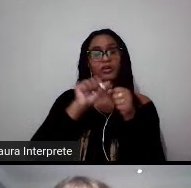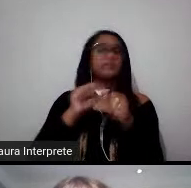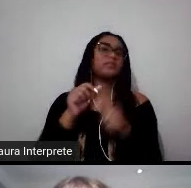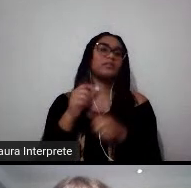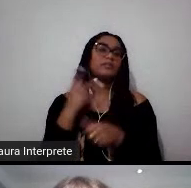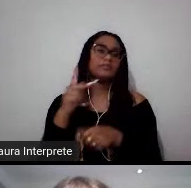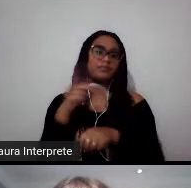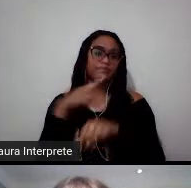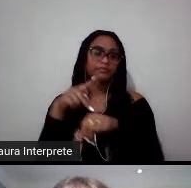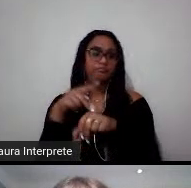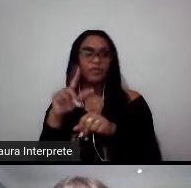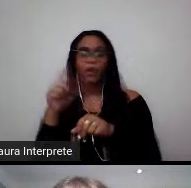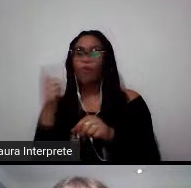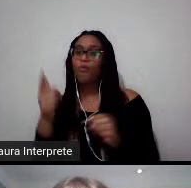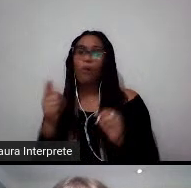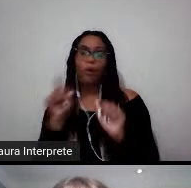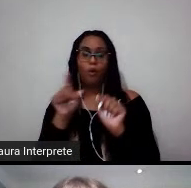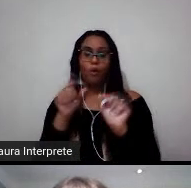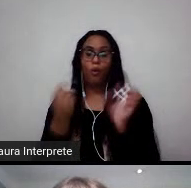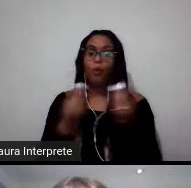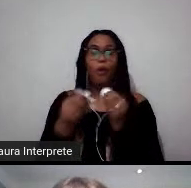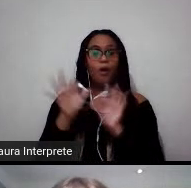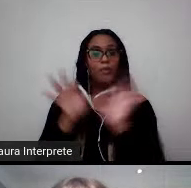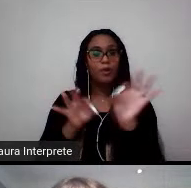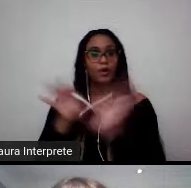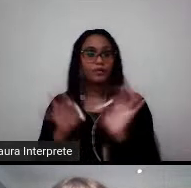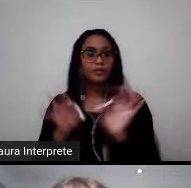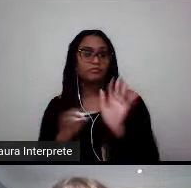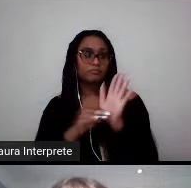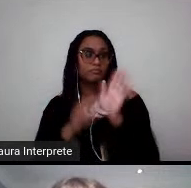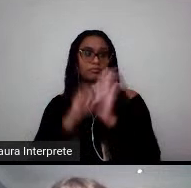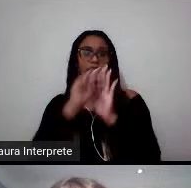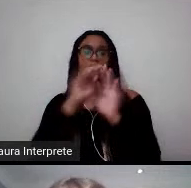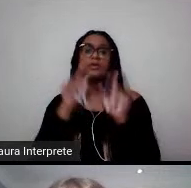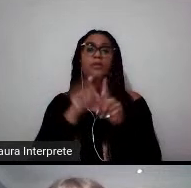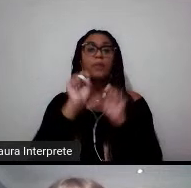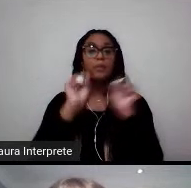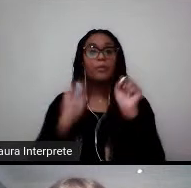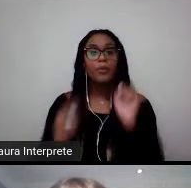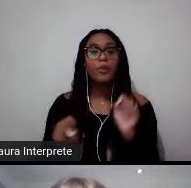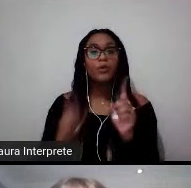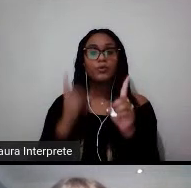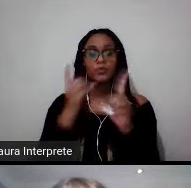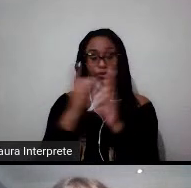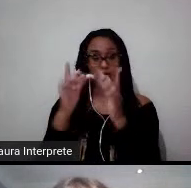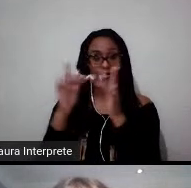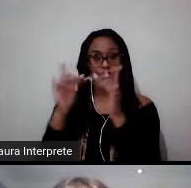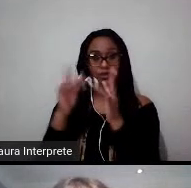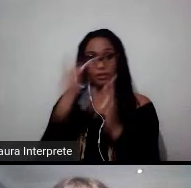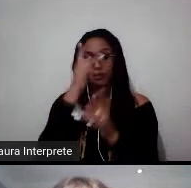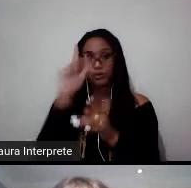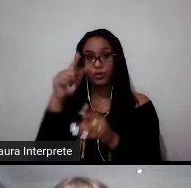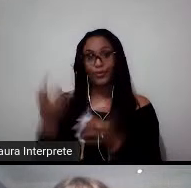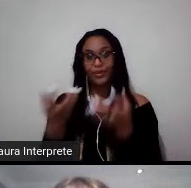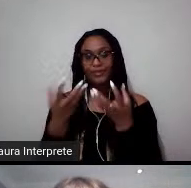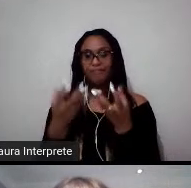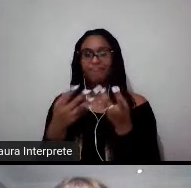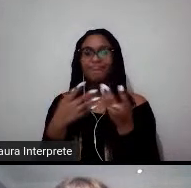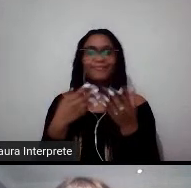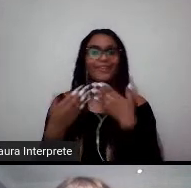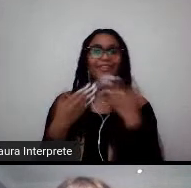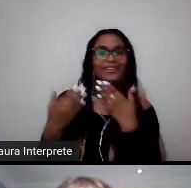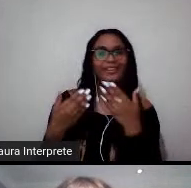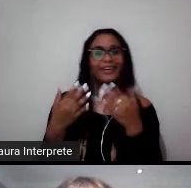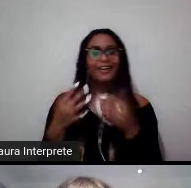conhecer já algumas pessoas ou que estão tentando o processo ou que já fizeram, e já começar o seu networking a partir daí, né?